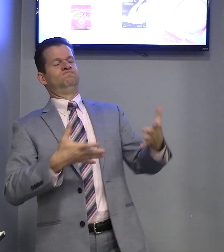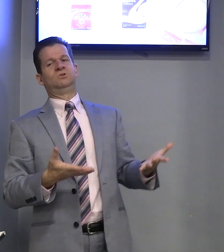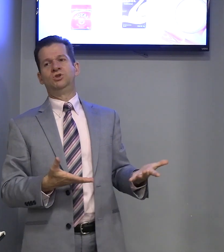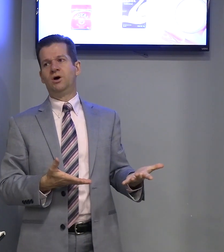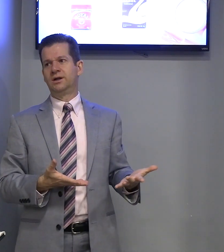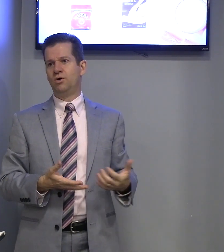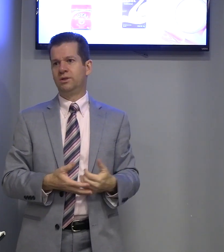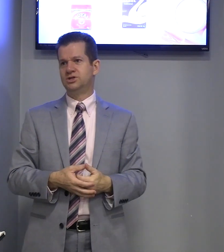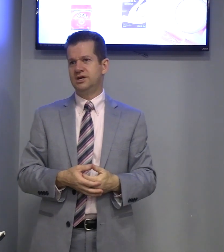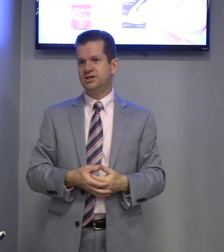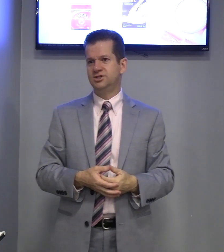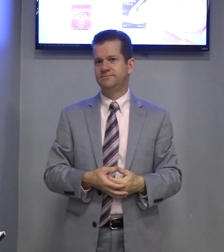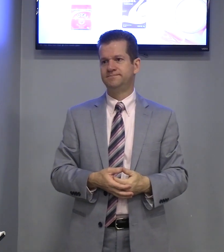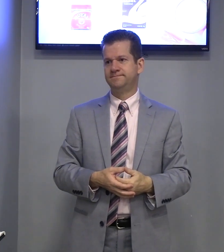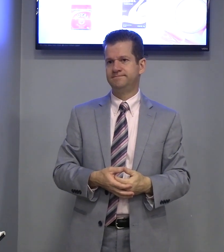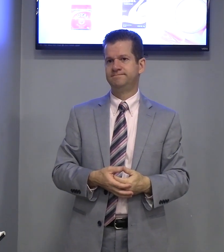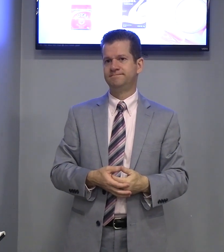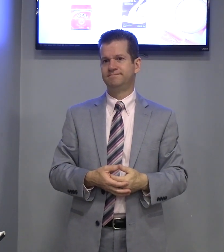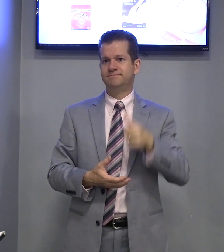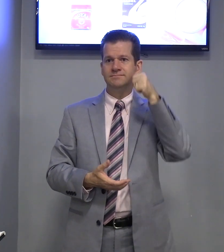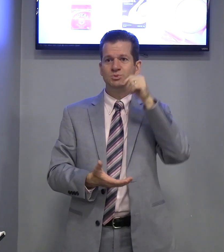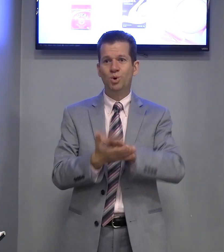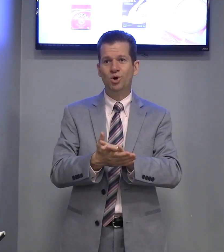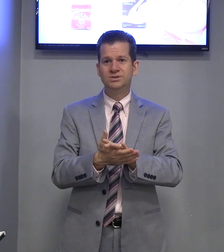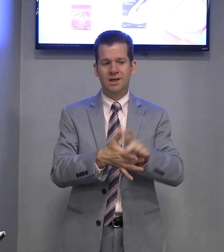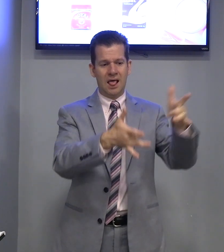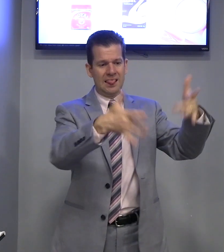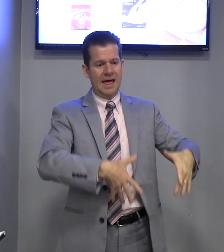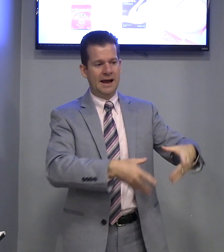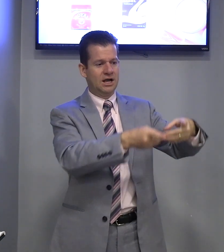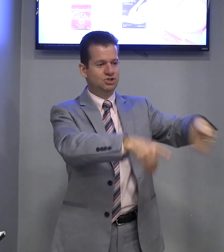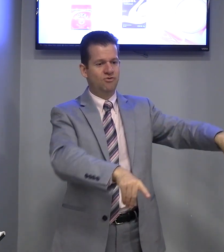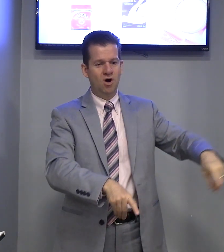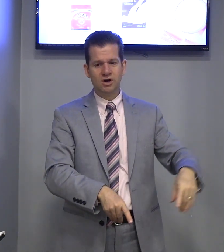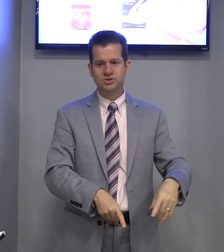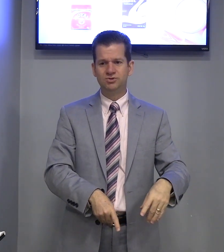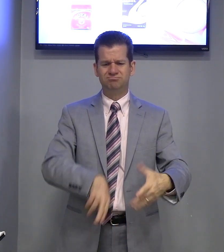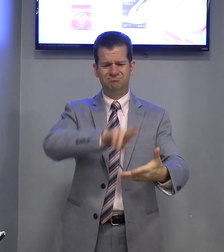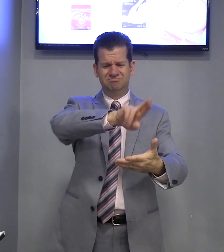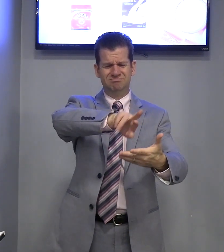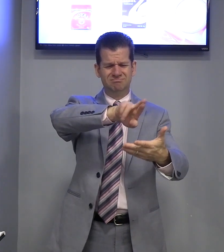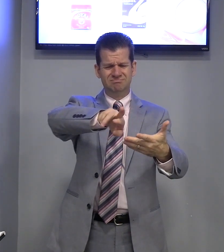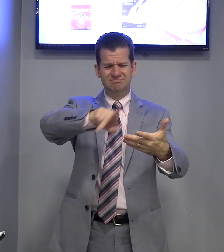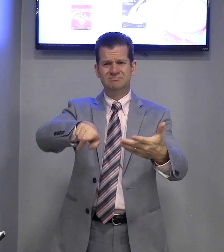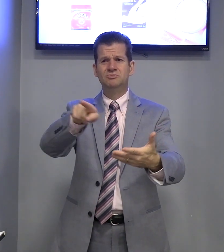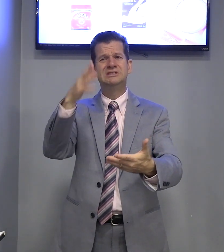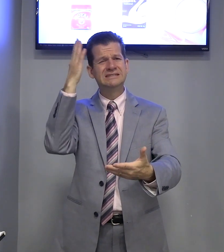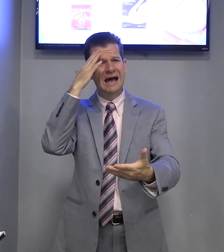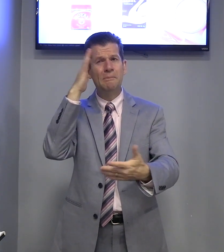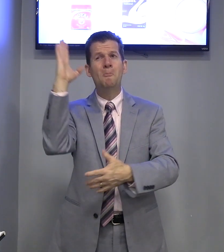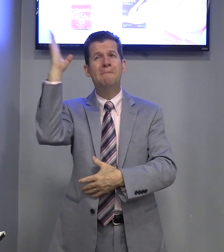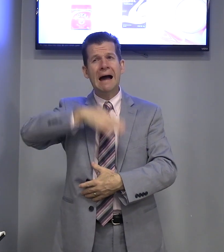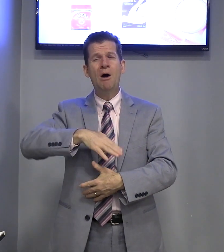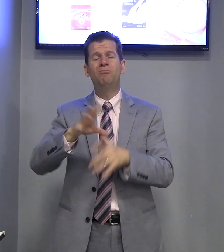se tornam contra a gente. Esposa, larga, divórcio. Você sabe o mal